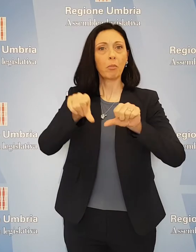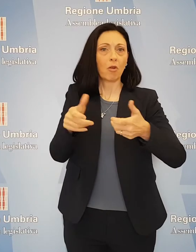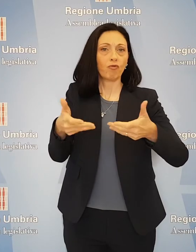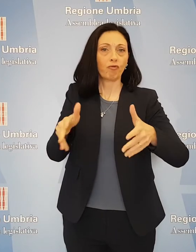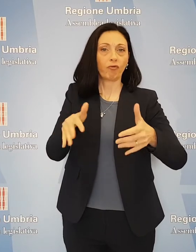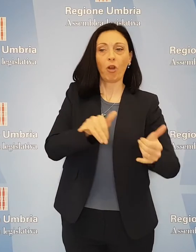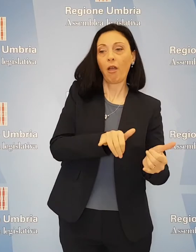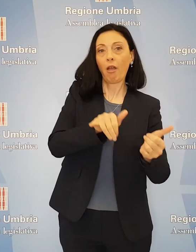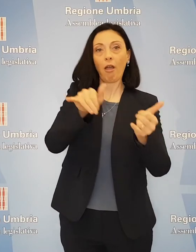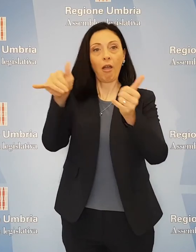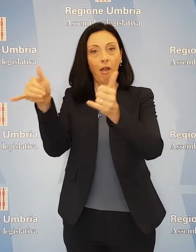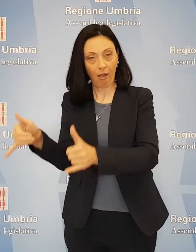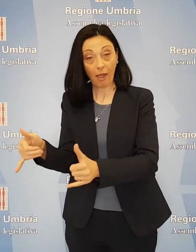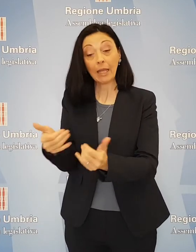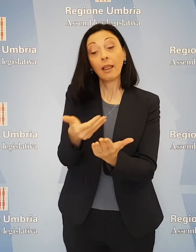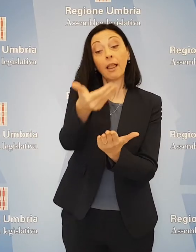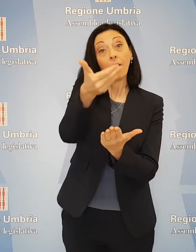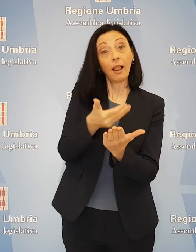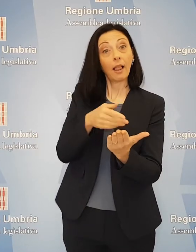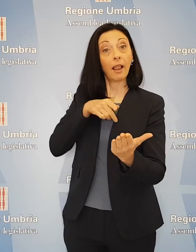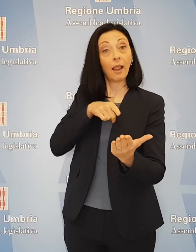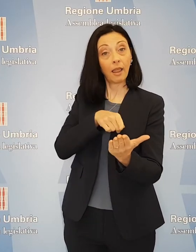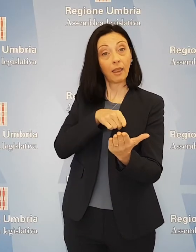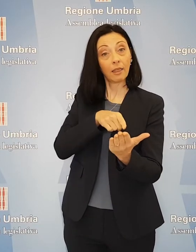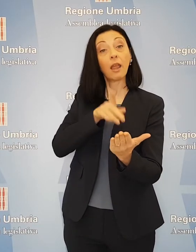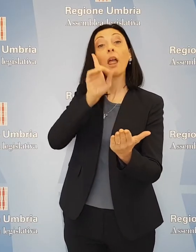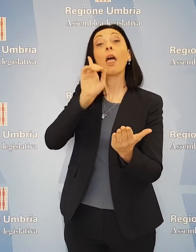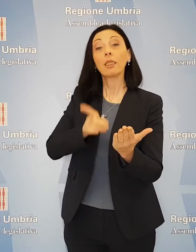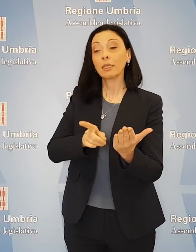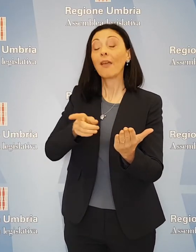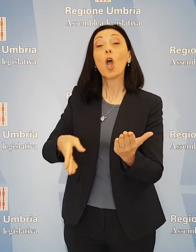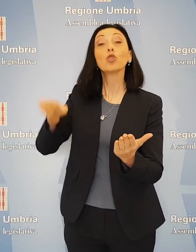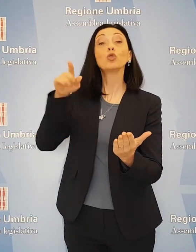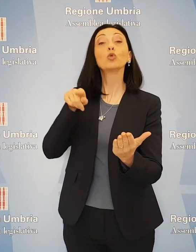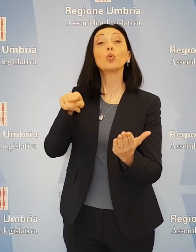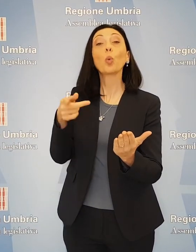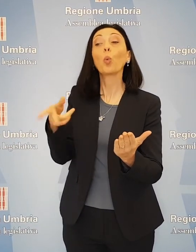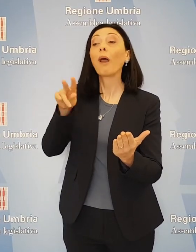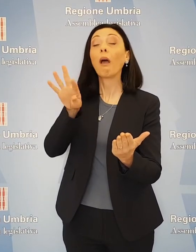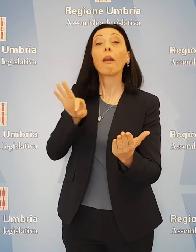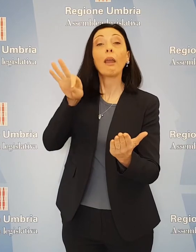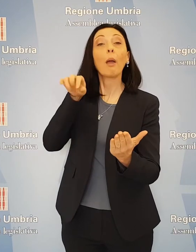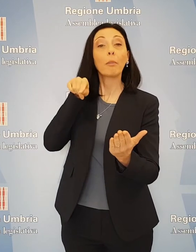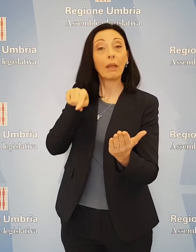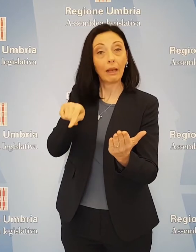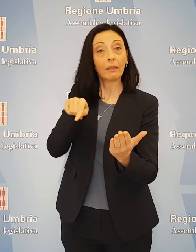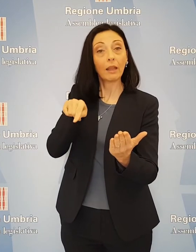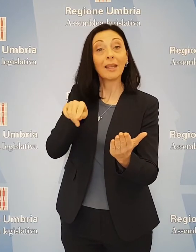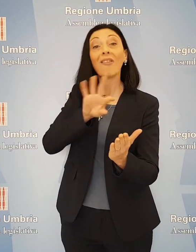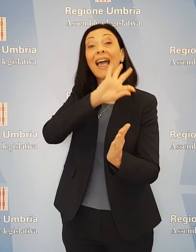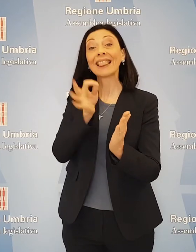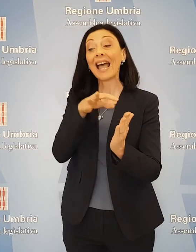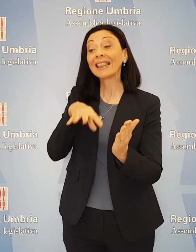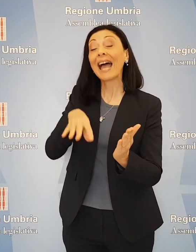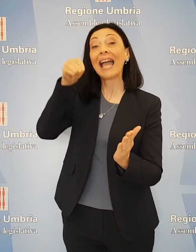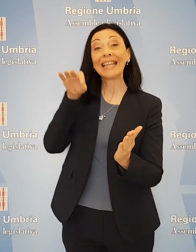operati e che già nella lettera di dimissioni dall'ospedale sia indicata la struttura presso la quale iniziare l'attività di